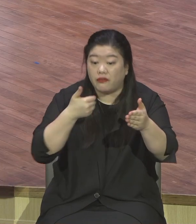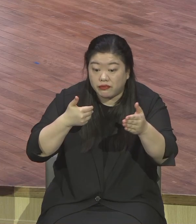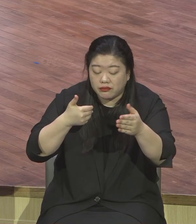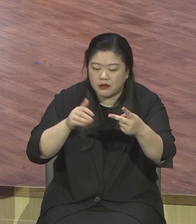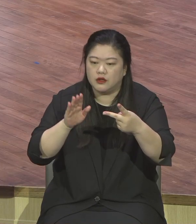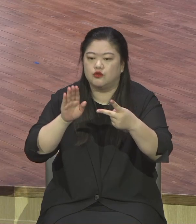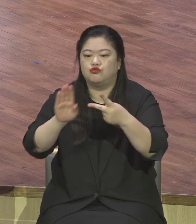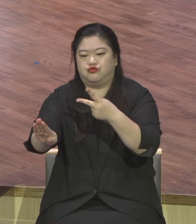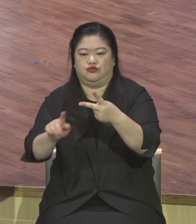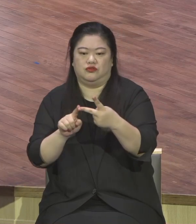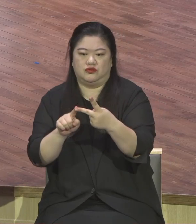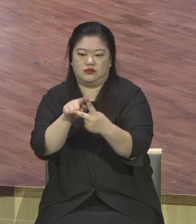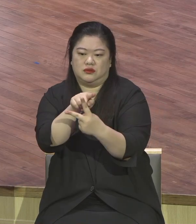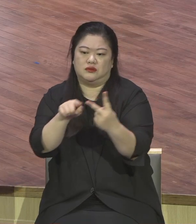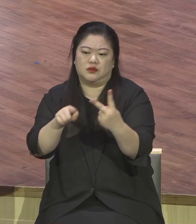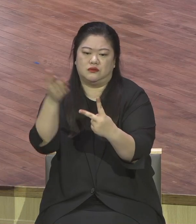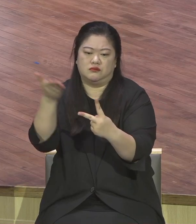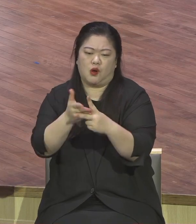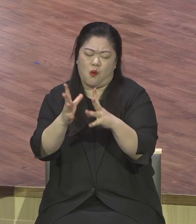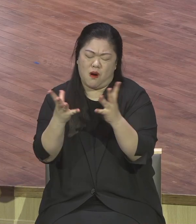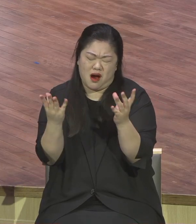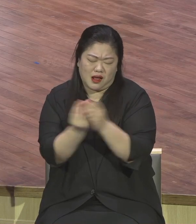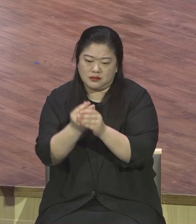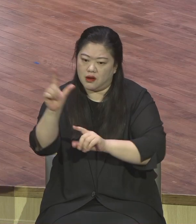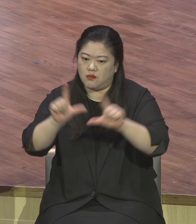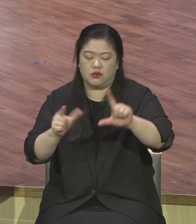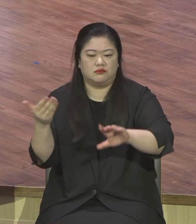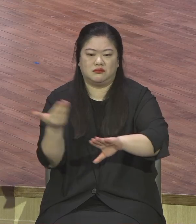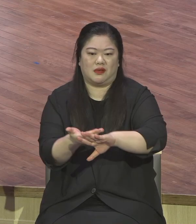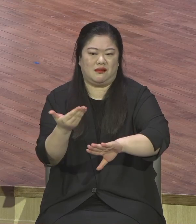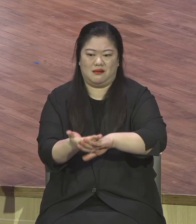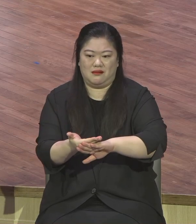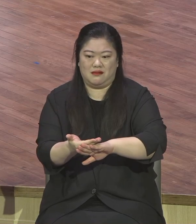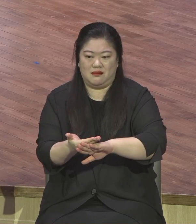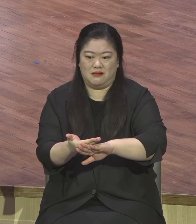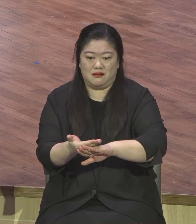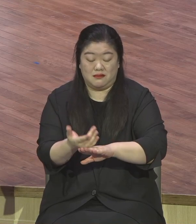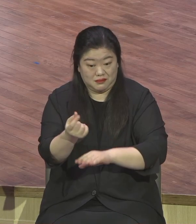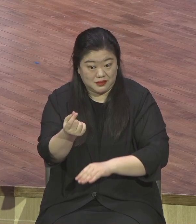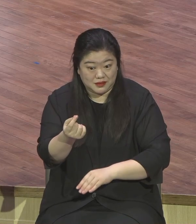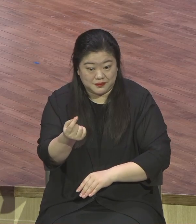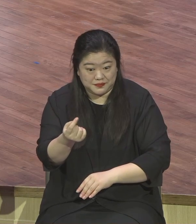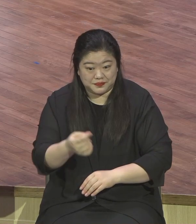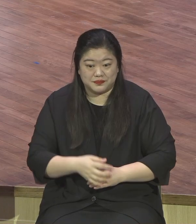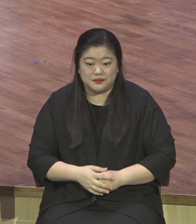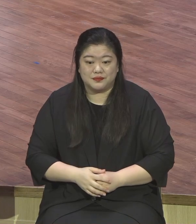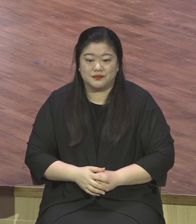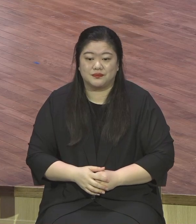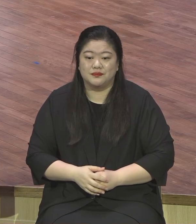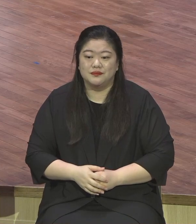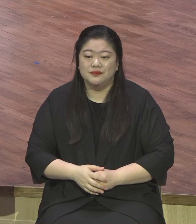예수 믿고 난 후 믿기 전 천량기차로 완전히 그렇게 달라지게 되어 있어요.